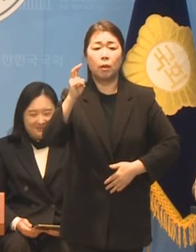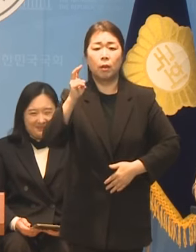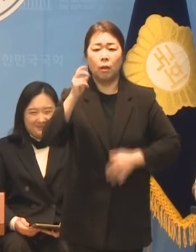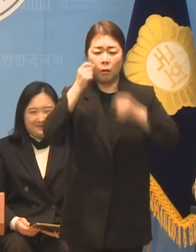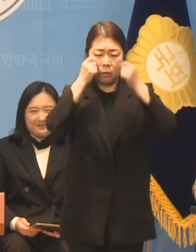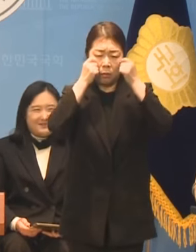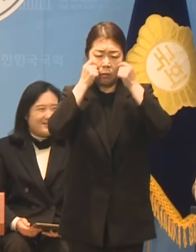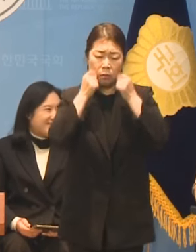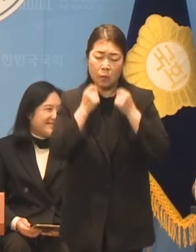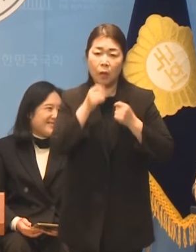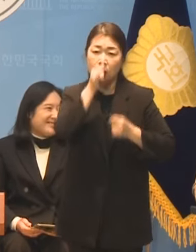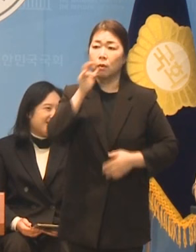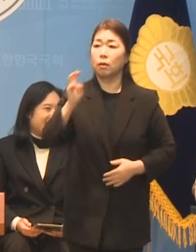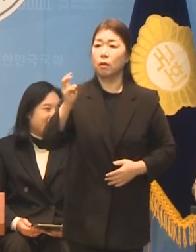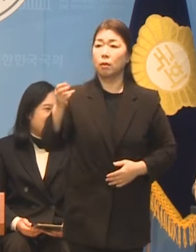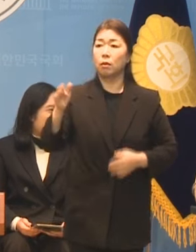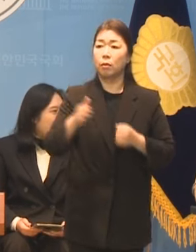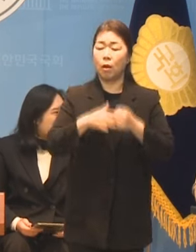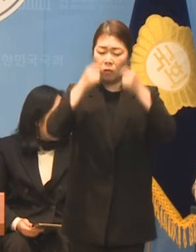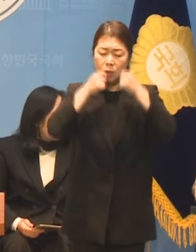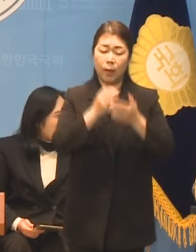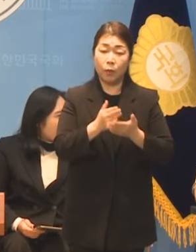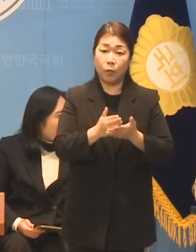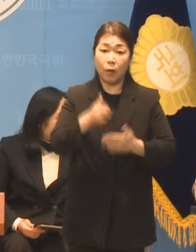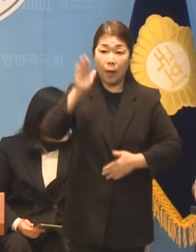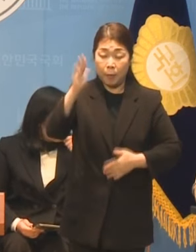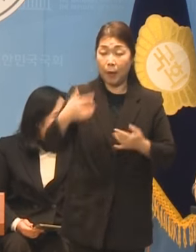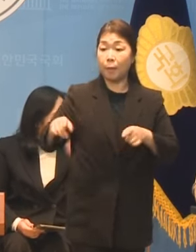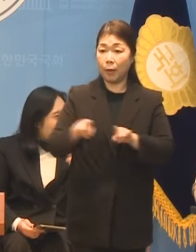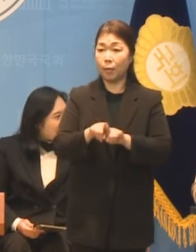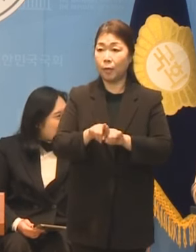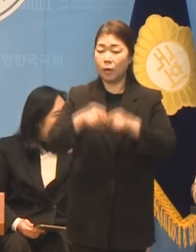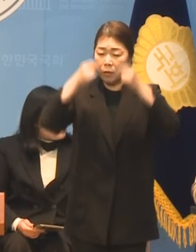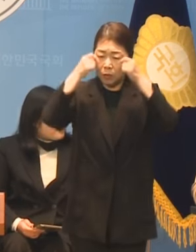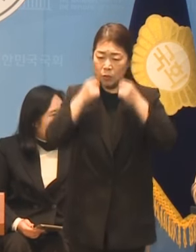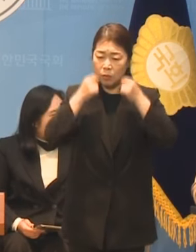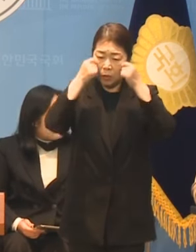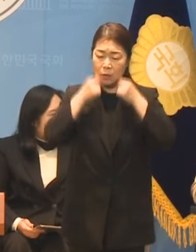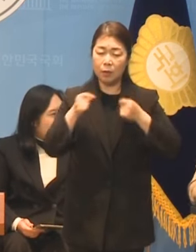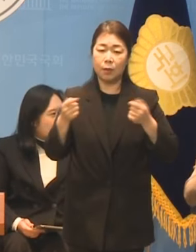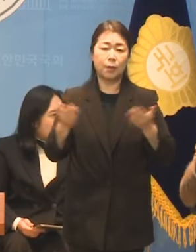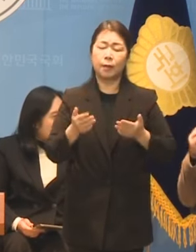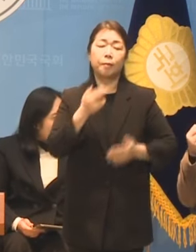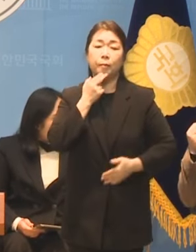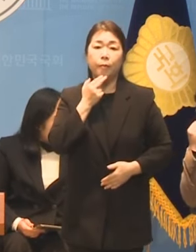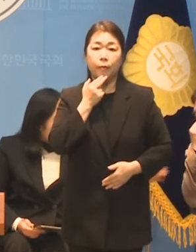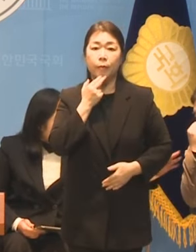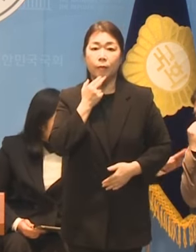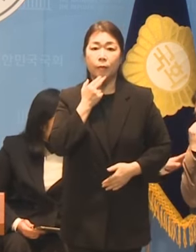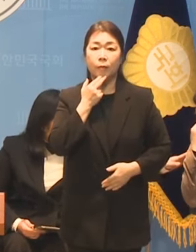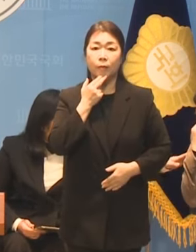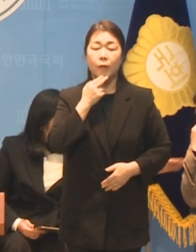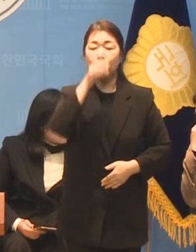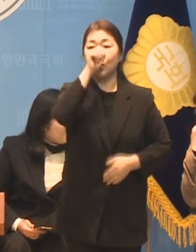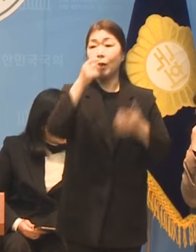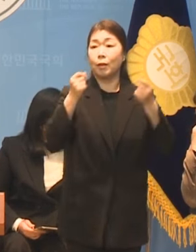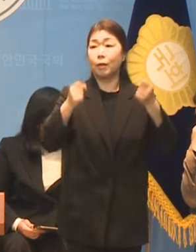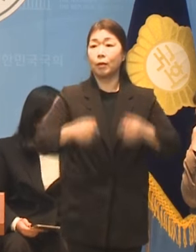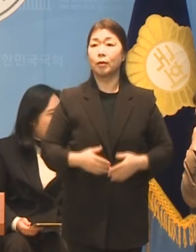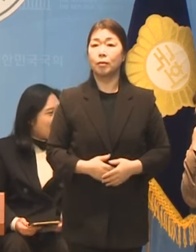또 앞으로는 저희와 함께 하시면서 눈물을 흘리시는 일이 없었으면 좋겠다